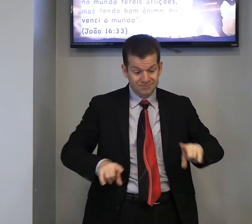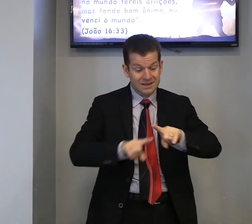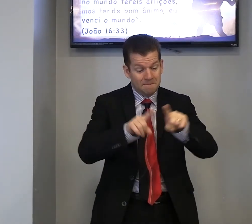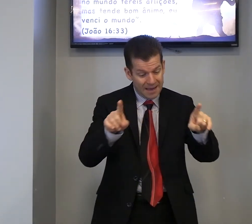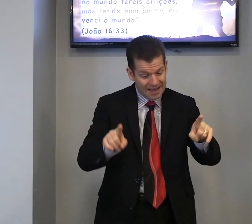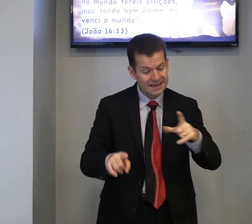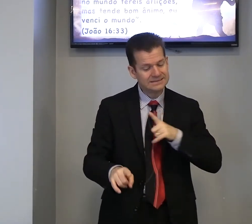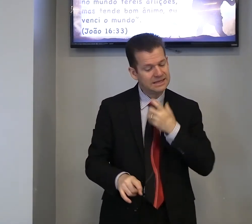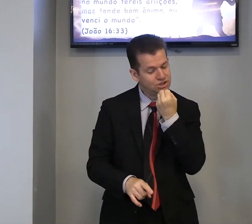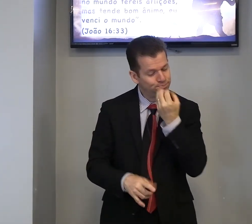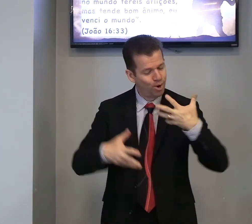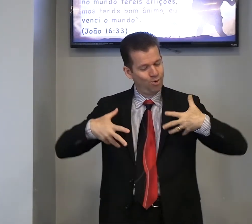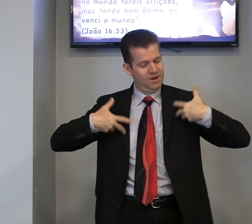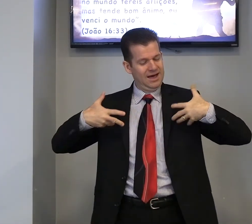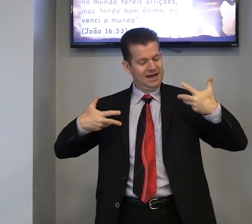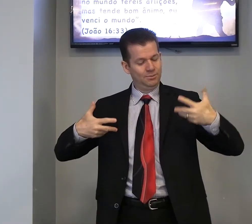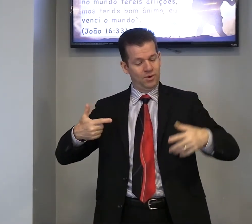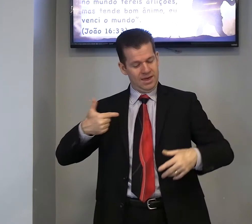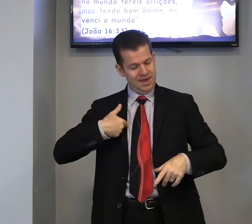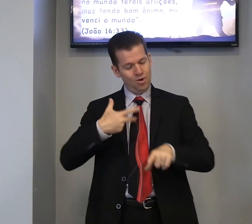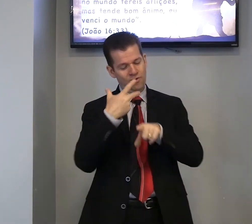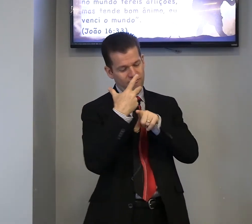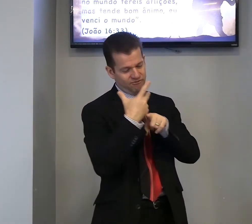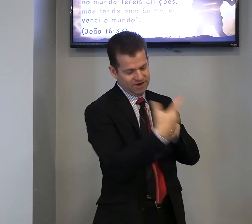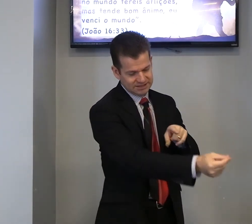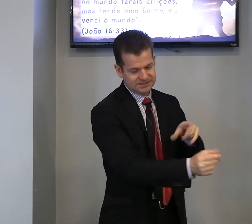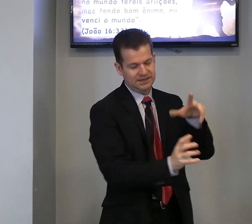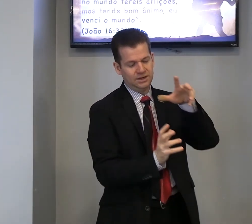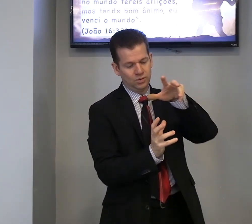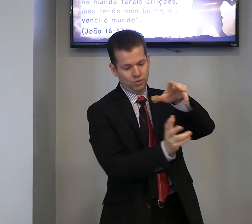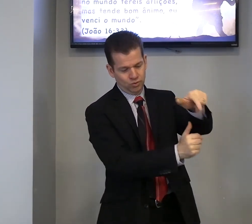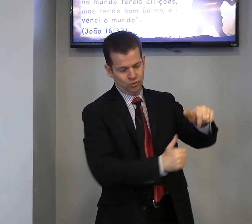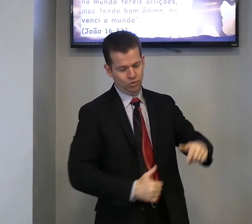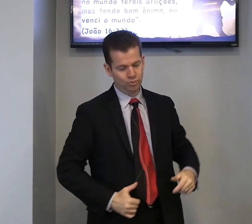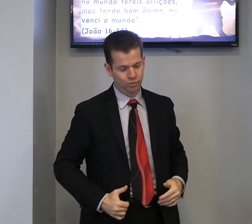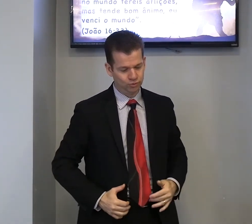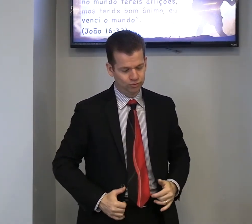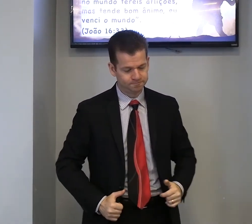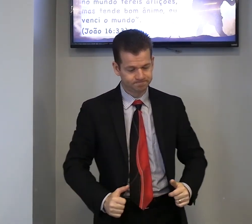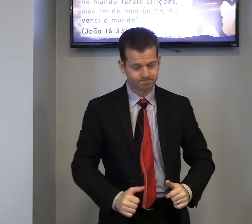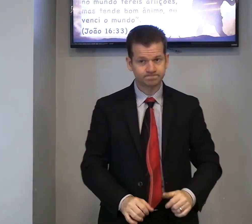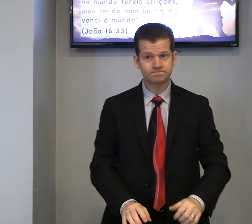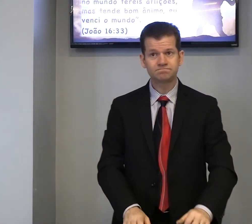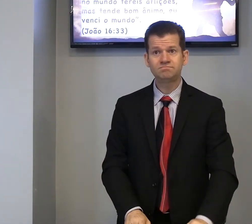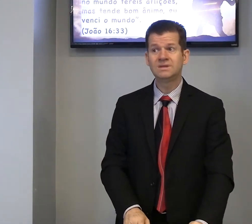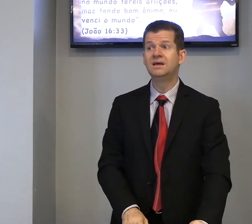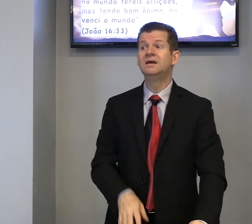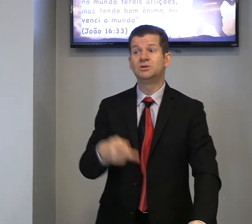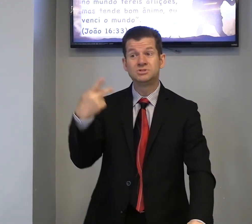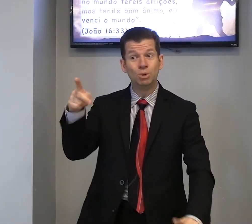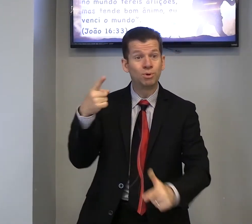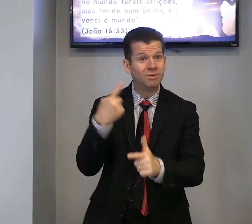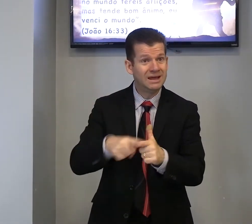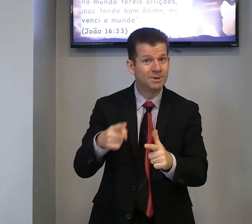mas, tem de bom, ânimo, eu venci, o mundo, então, seu problema,